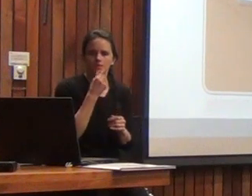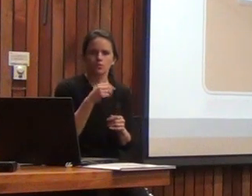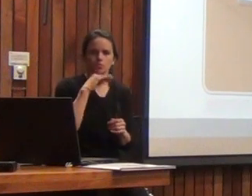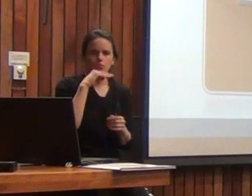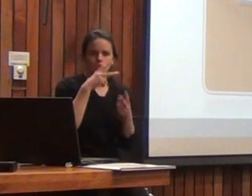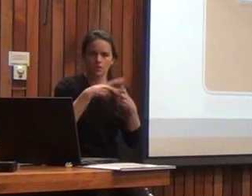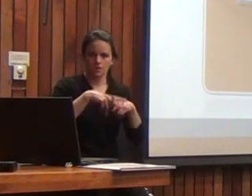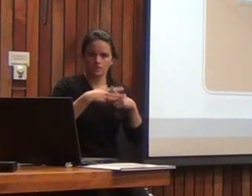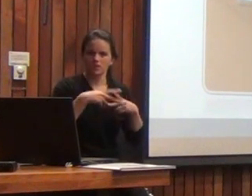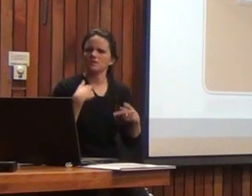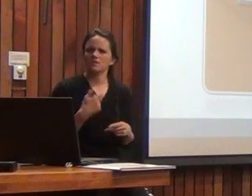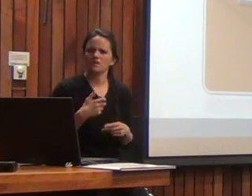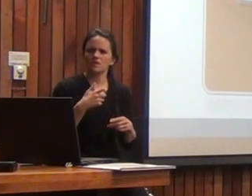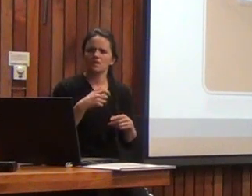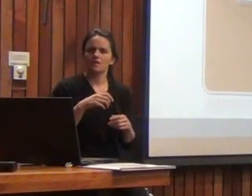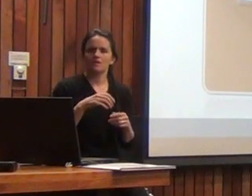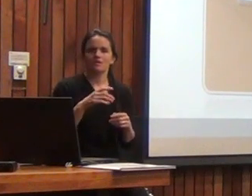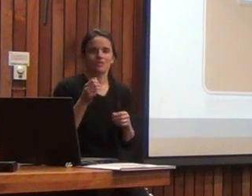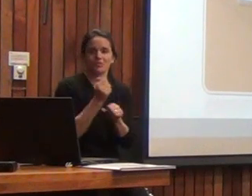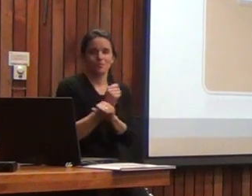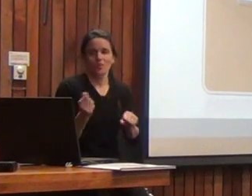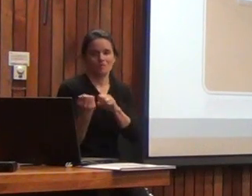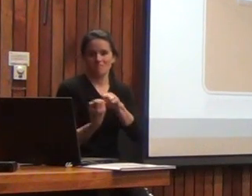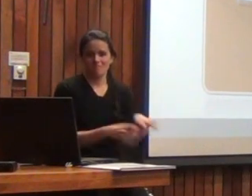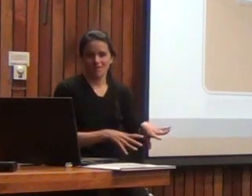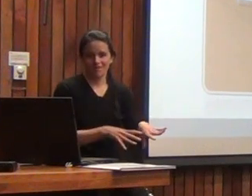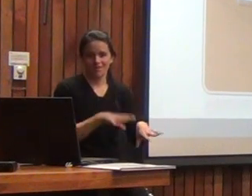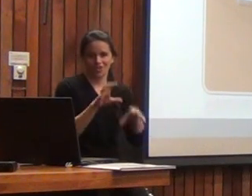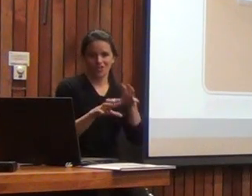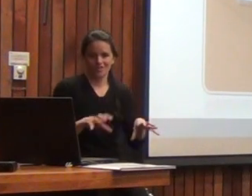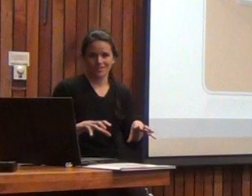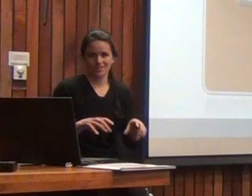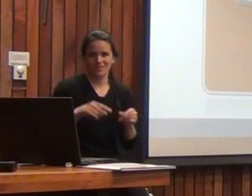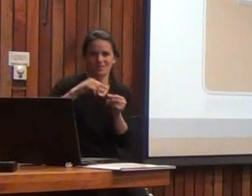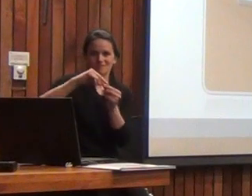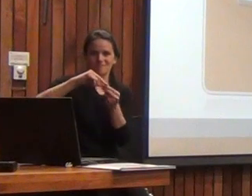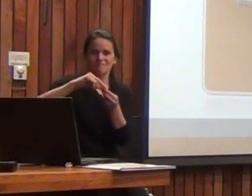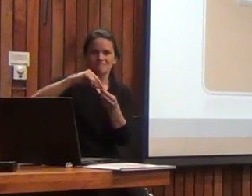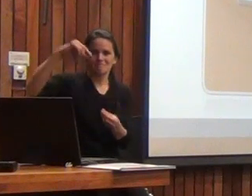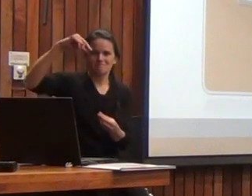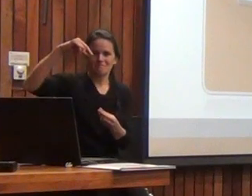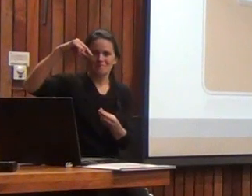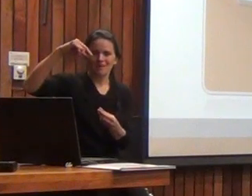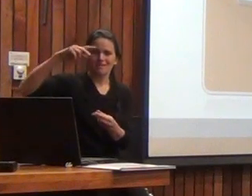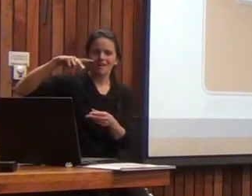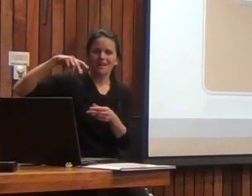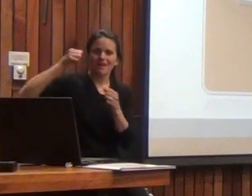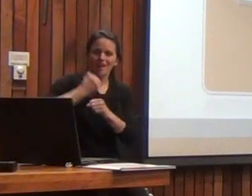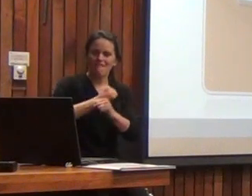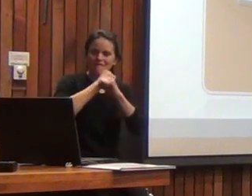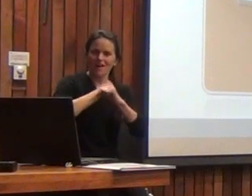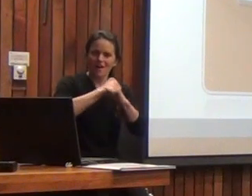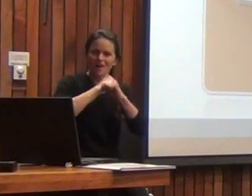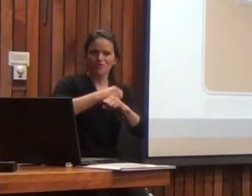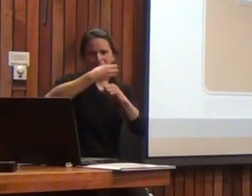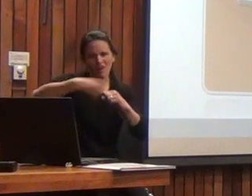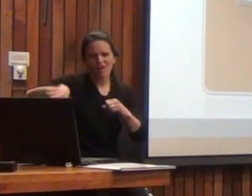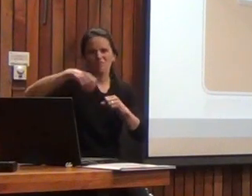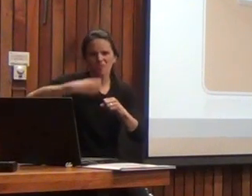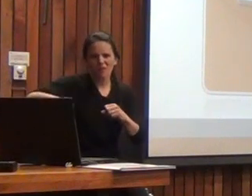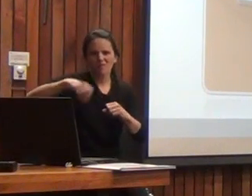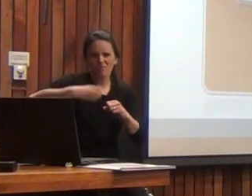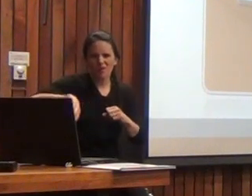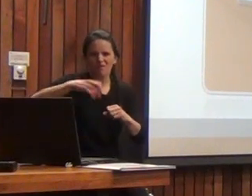instrumento que hay menos cosas que se pueden perder ¿verdad? la pata del caballo es algo que tradicionalmente se pierde ¿verdad?